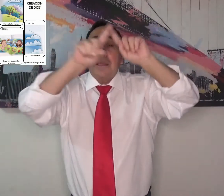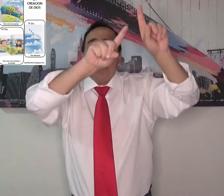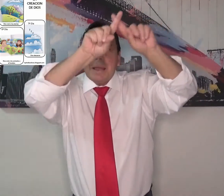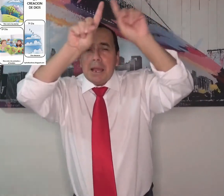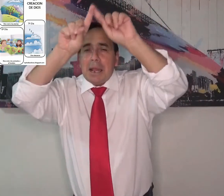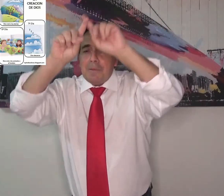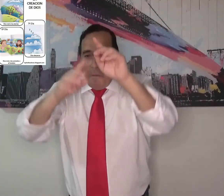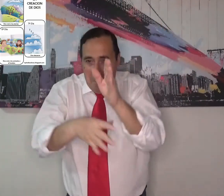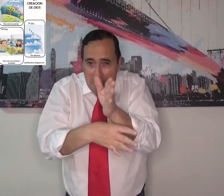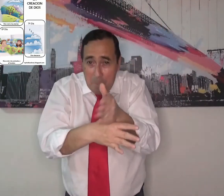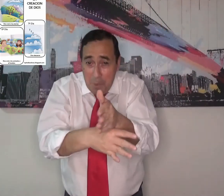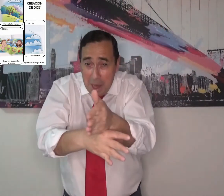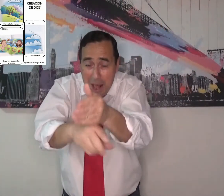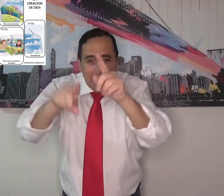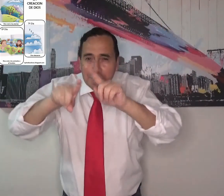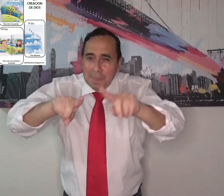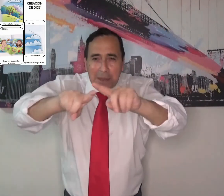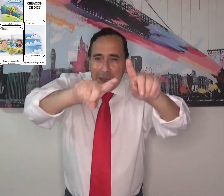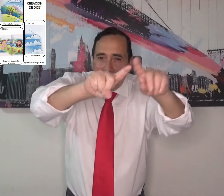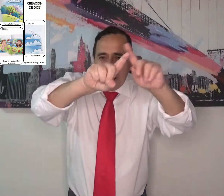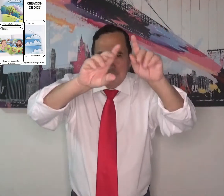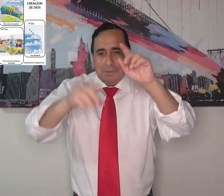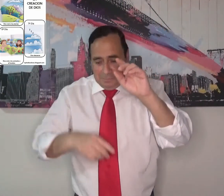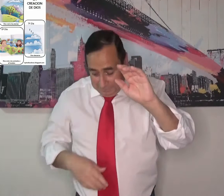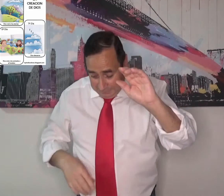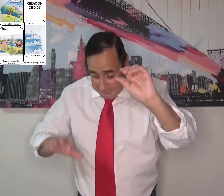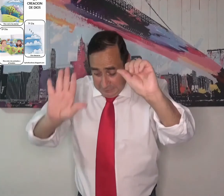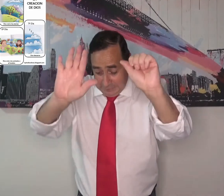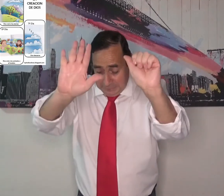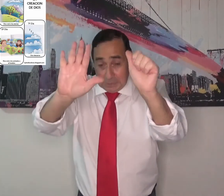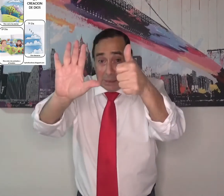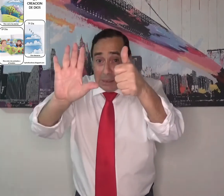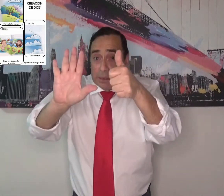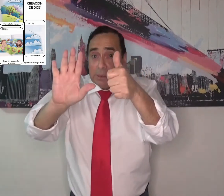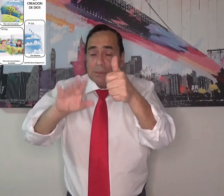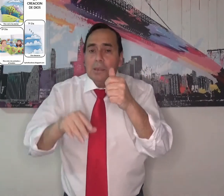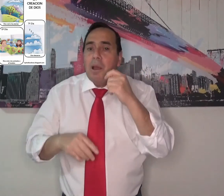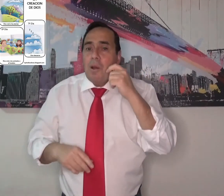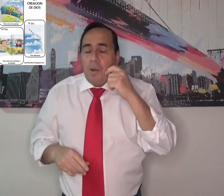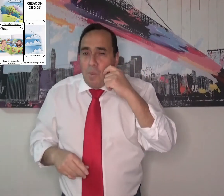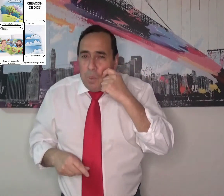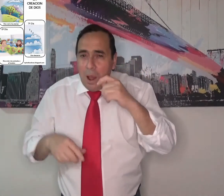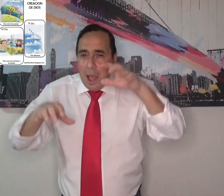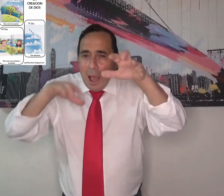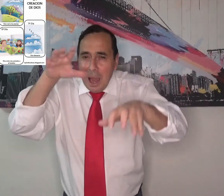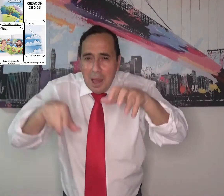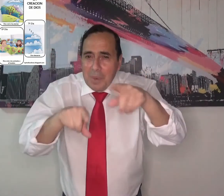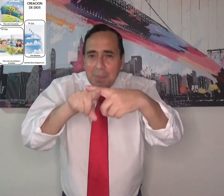hizo las distintas aves y los distintos peces de todo tipo. El sexto día Dios